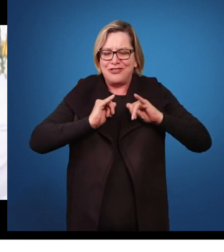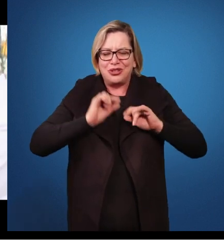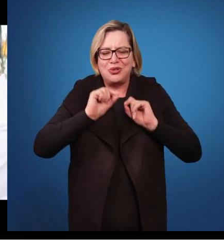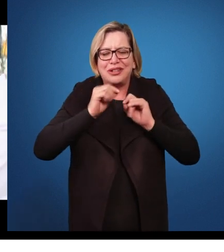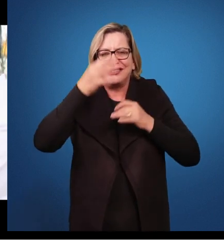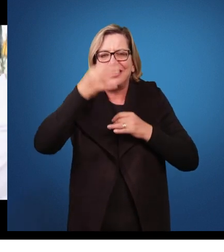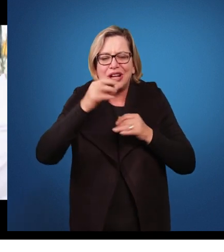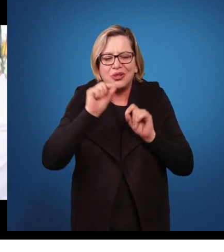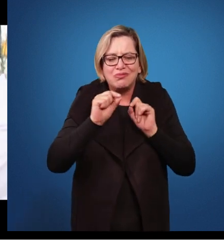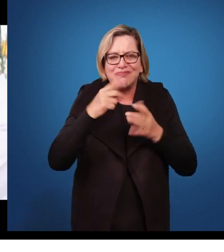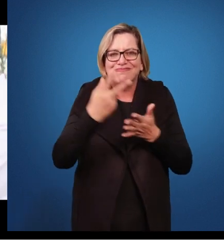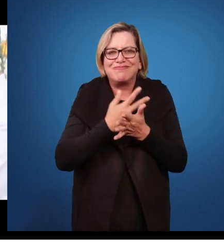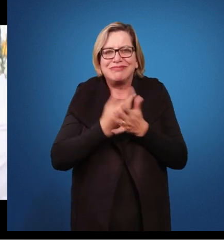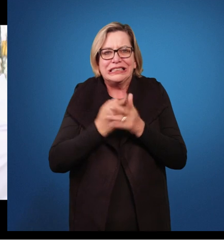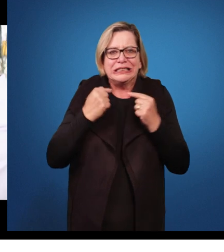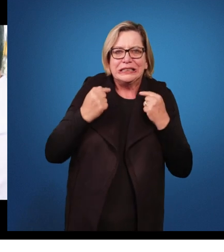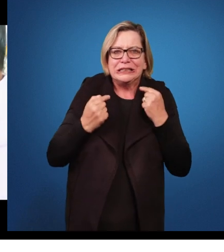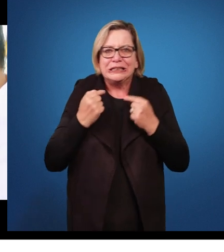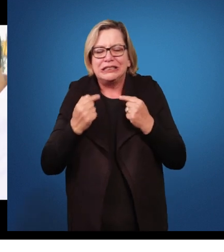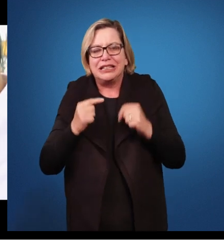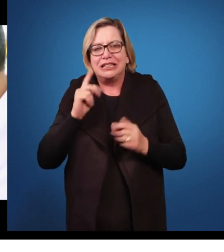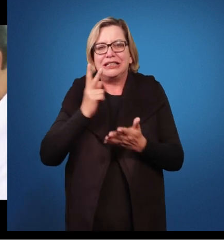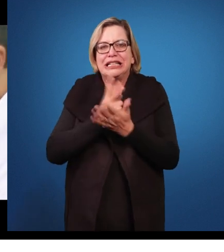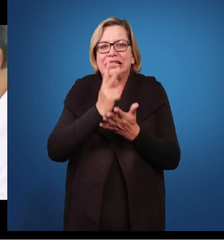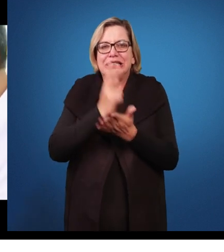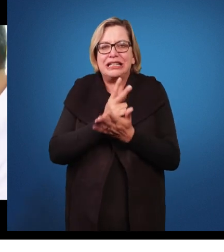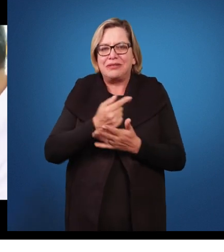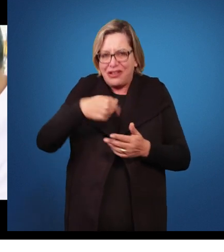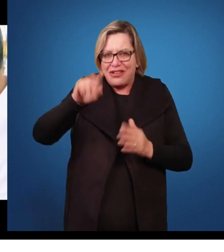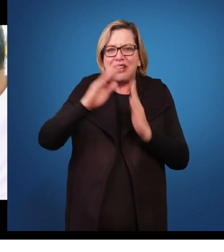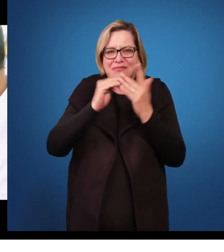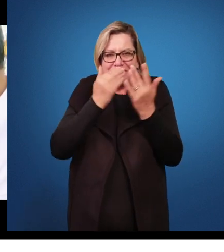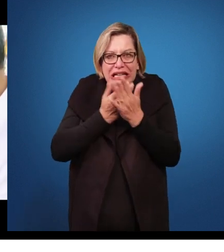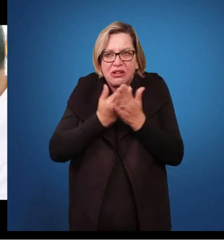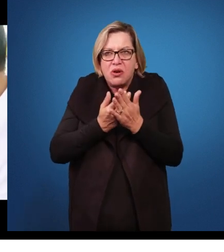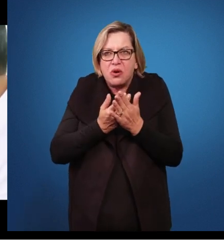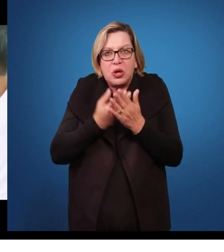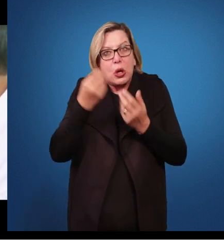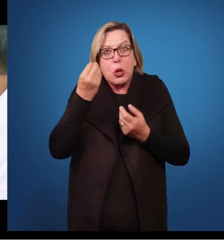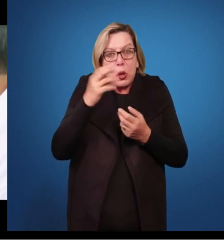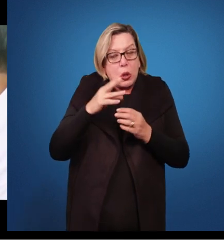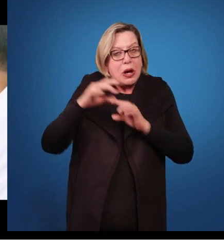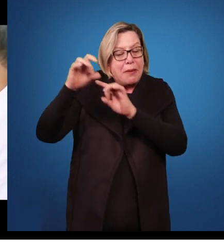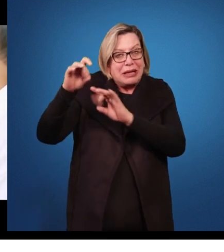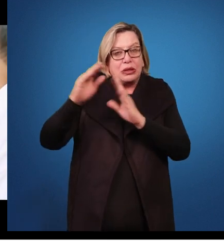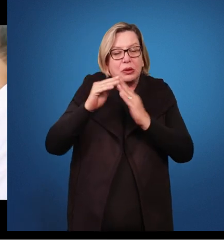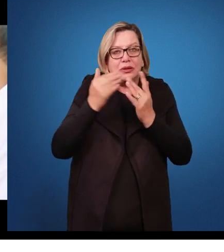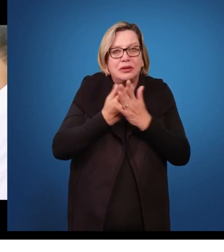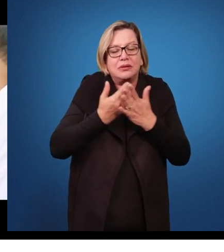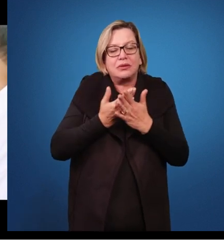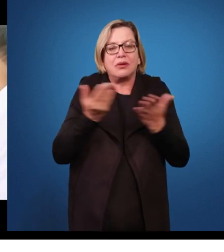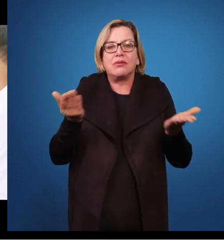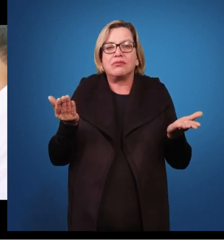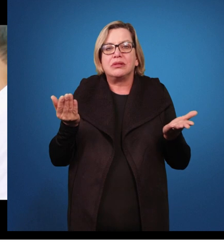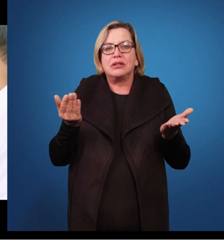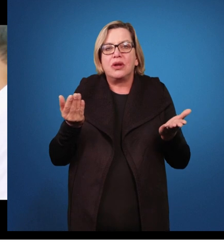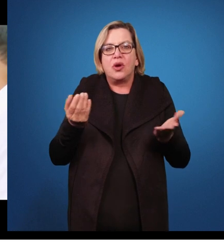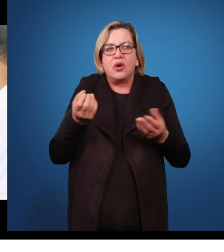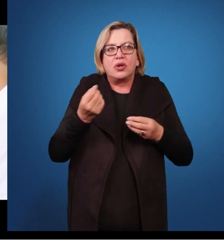errado, mantenho ele na aula que ele já fazia, ou amplio o horário de